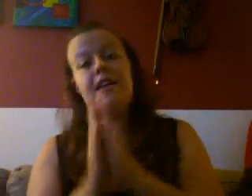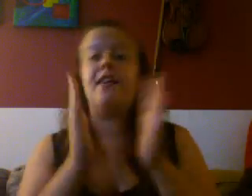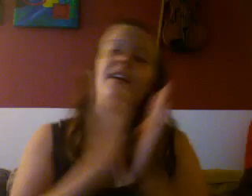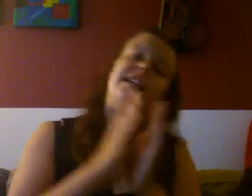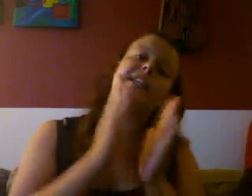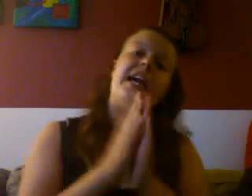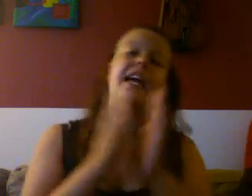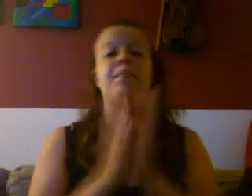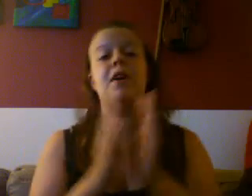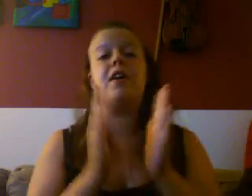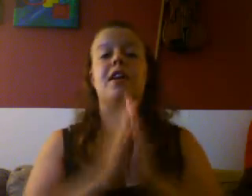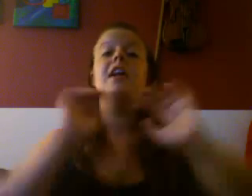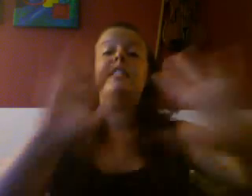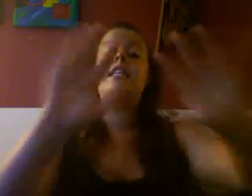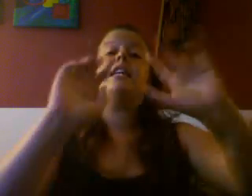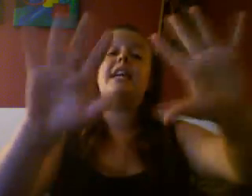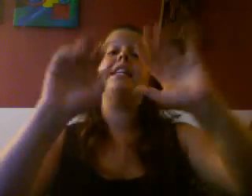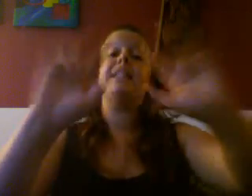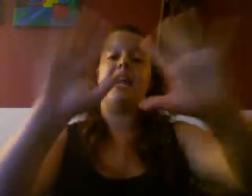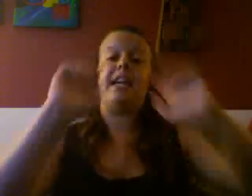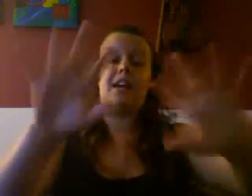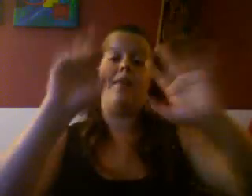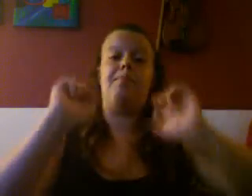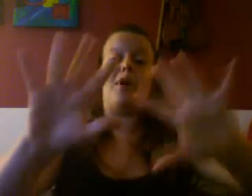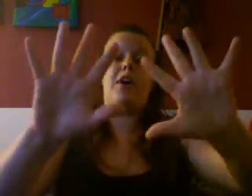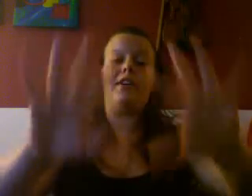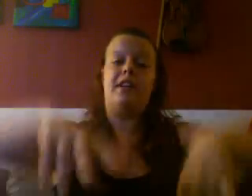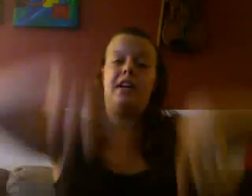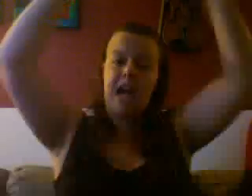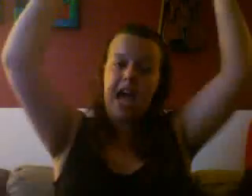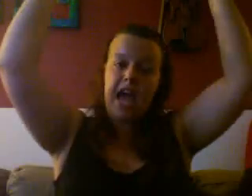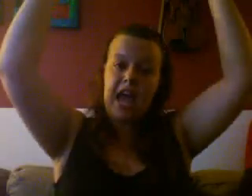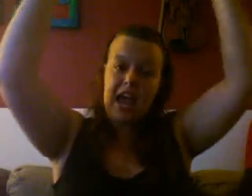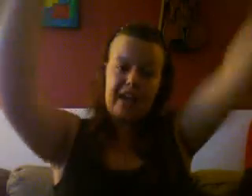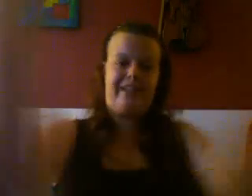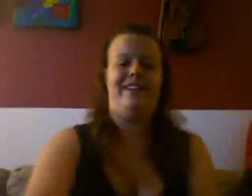indianer, børnene, 10 indianer, børn. Hey! Hey! Hey!